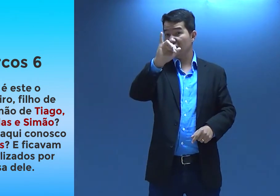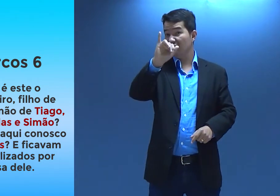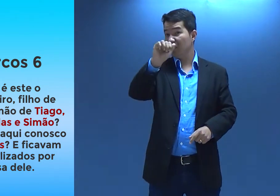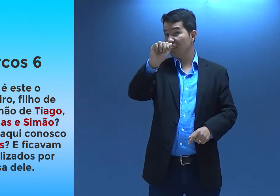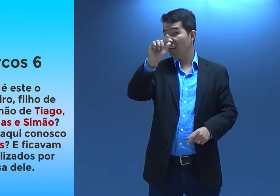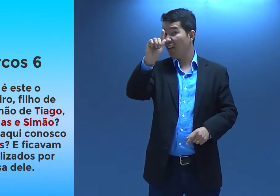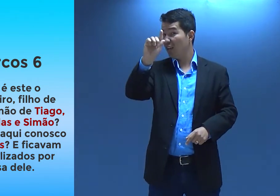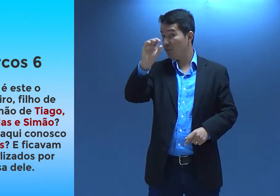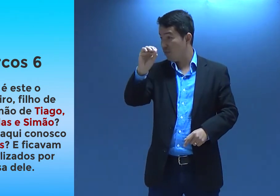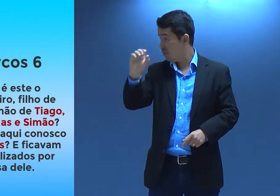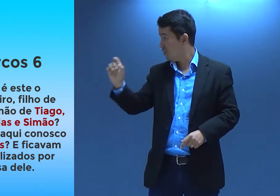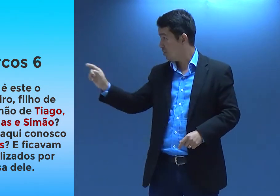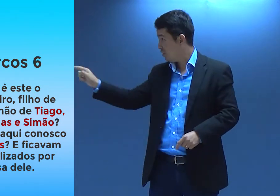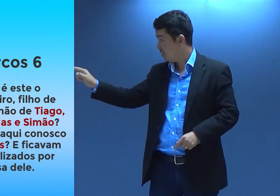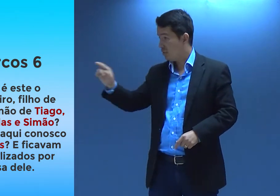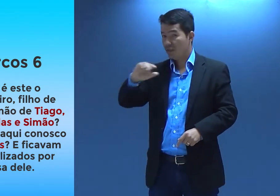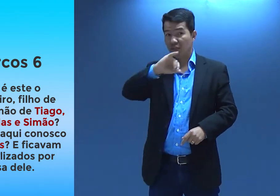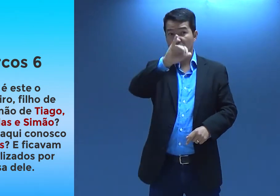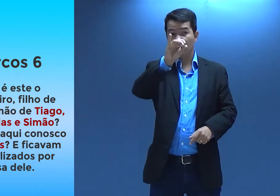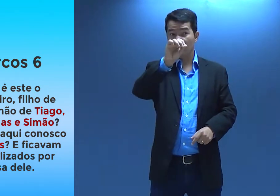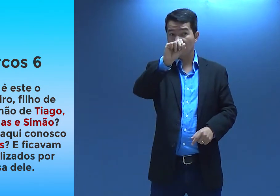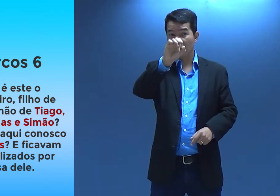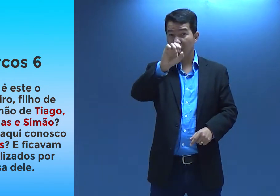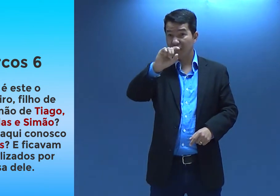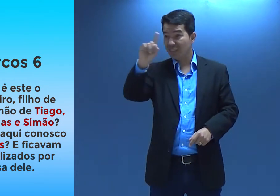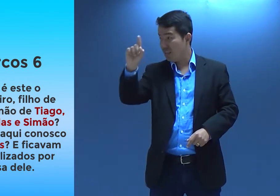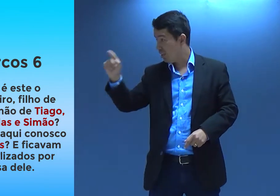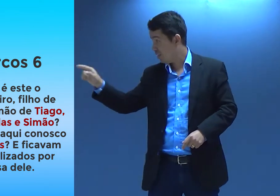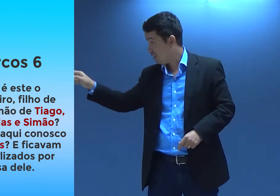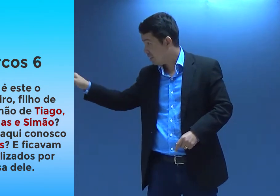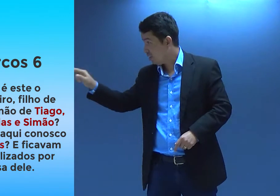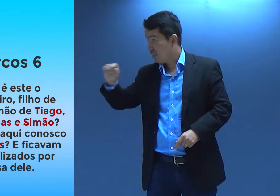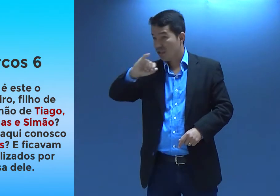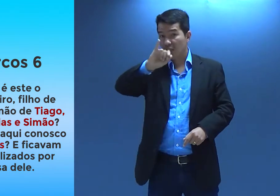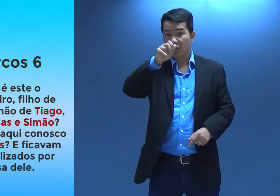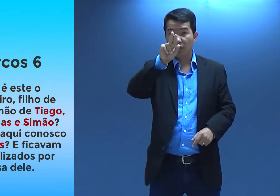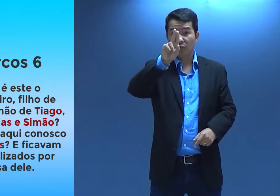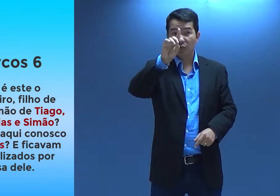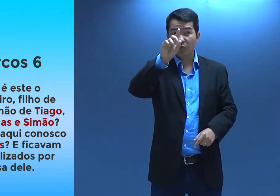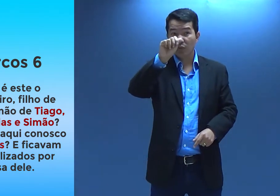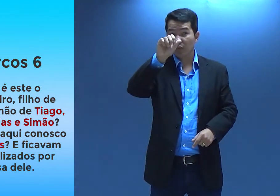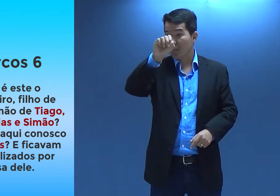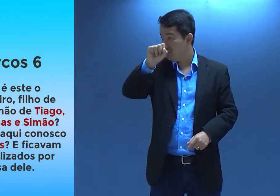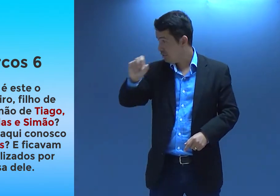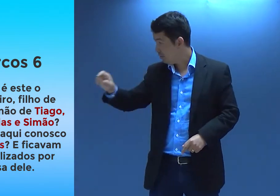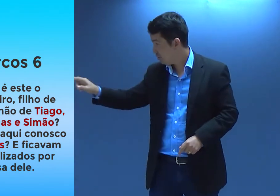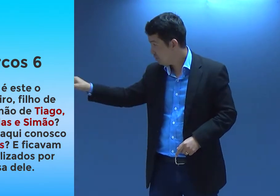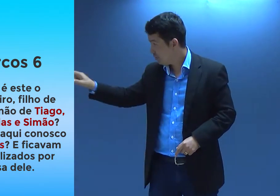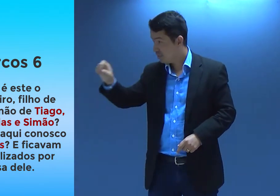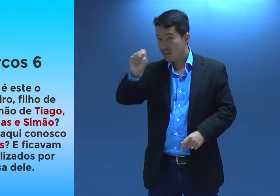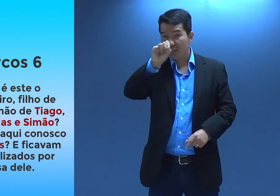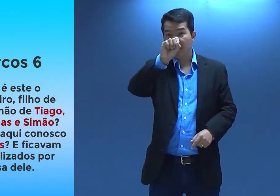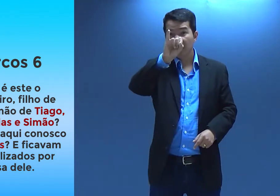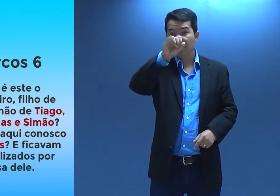Tiago, José, Judas e Simão?